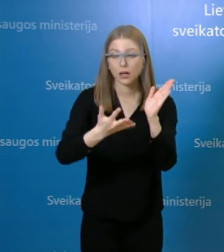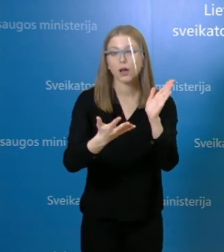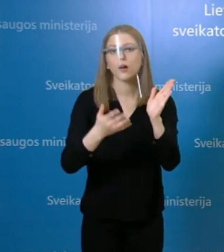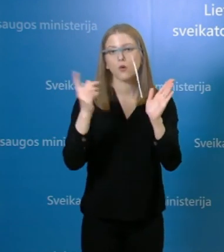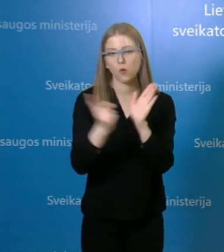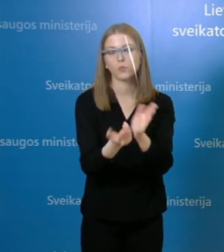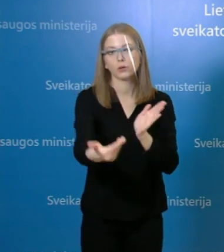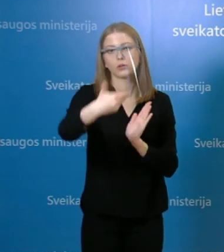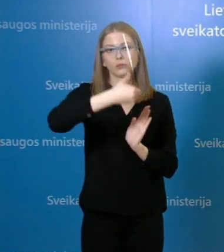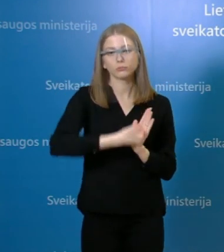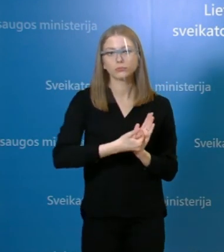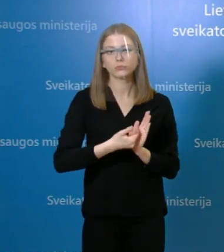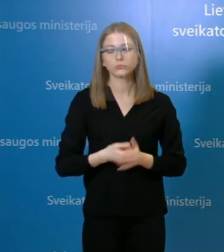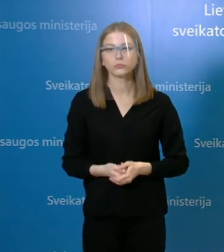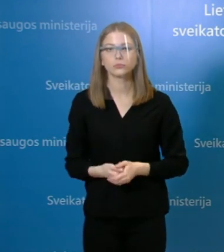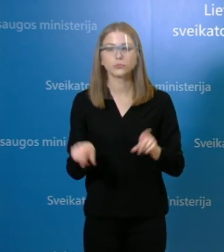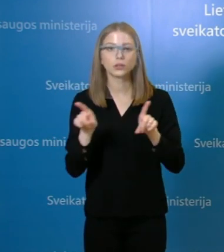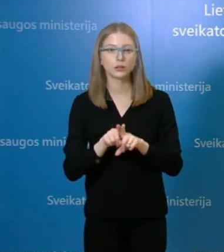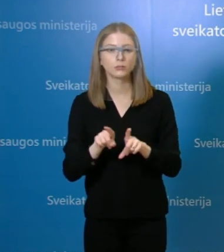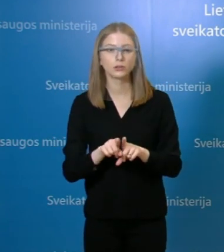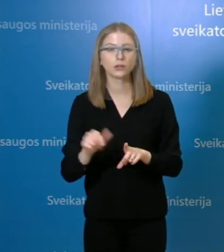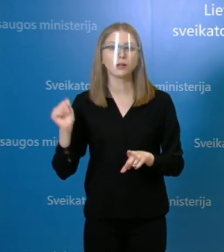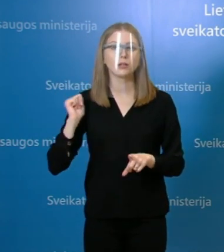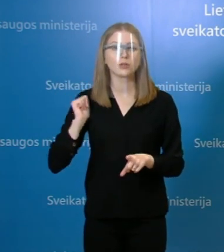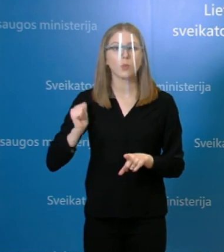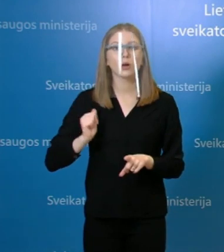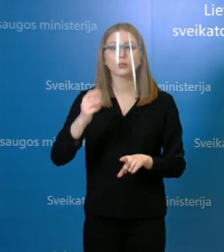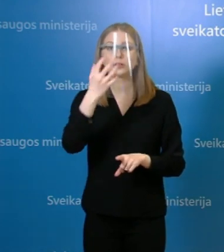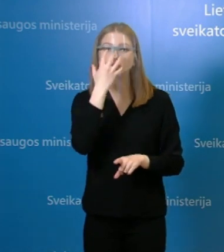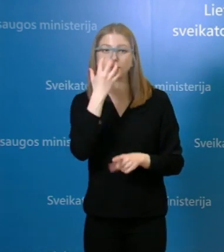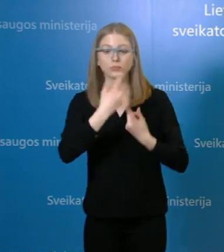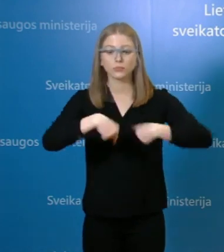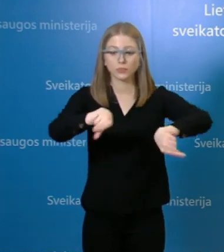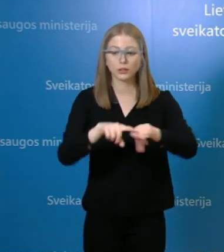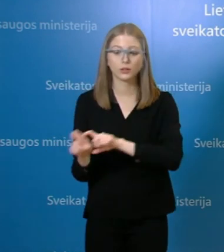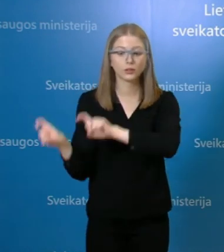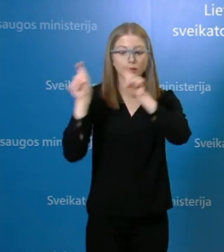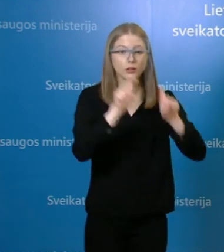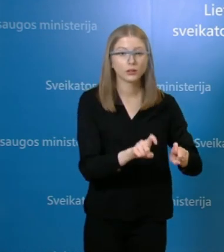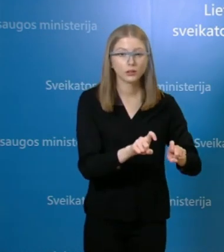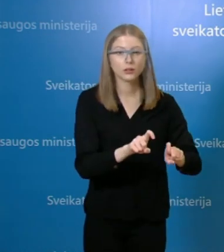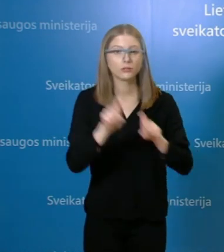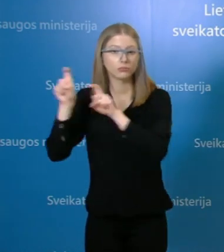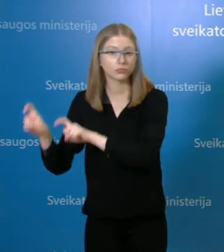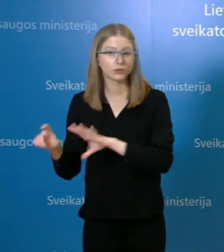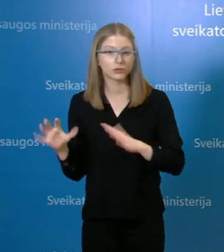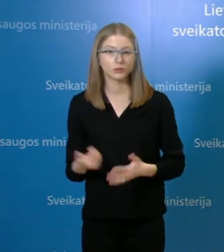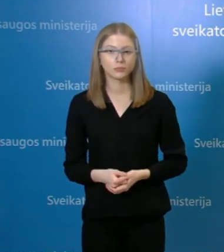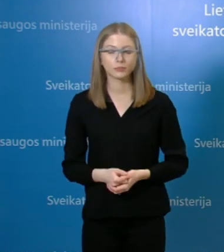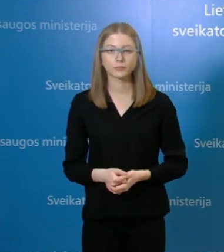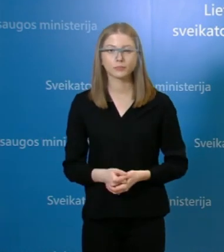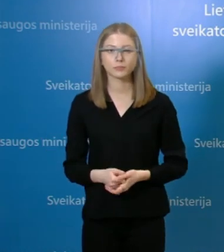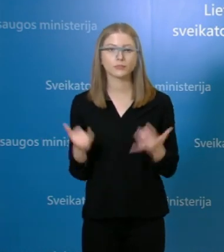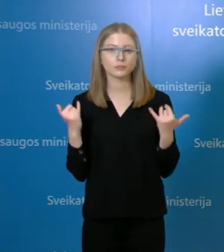perkelimus iš ir į reanimacijos skyrius, iš kitus skyrių yra tvirkšiai. Taip pat trumpai